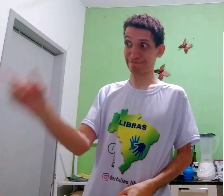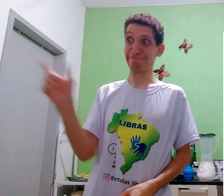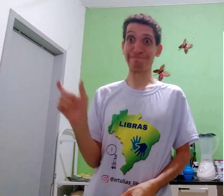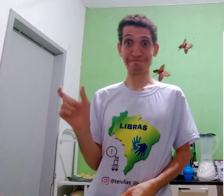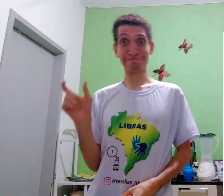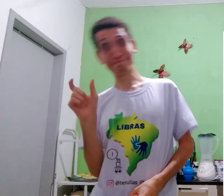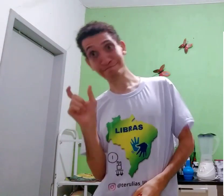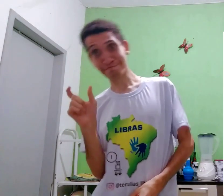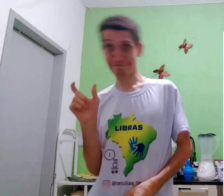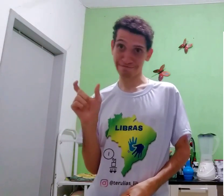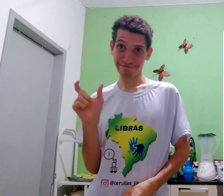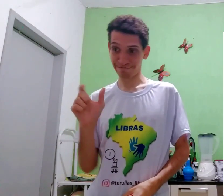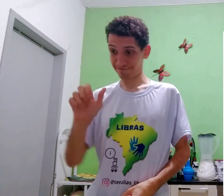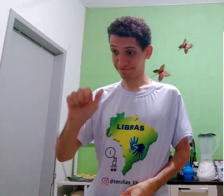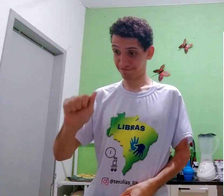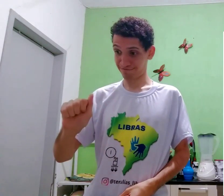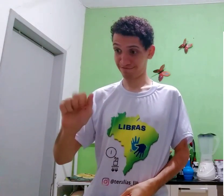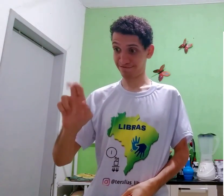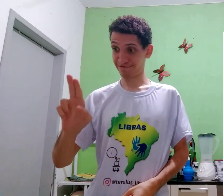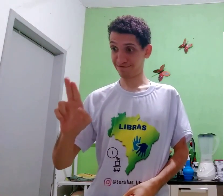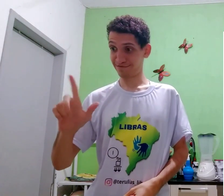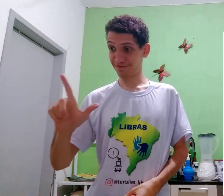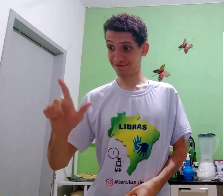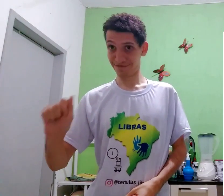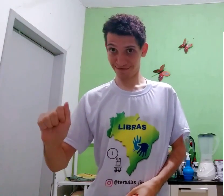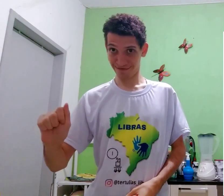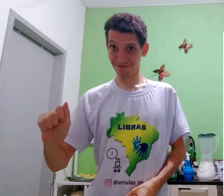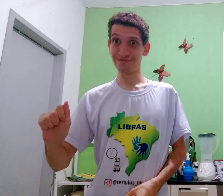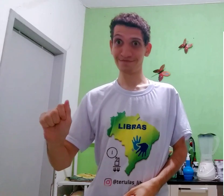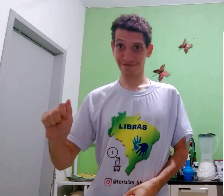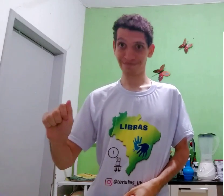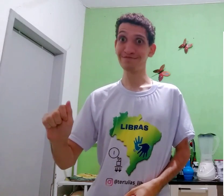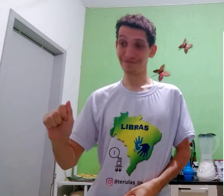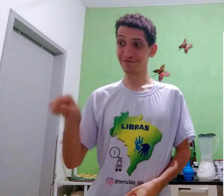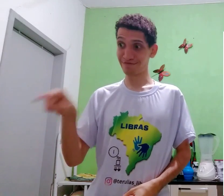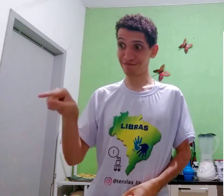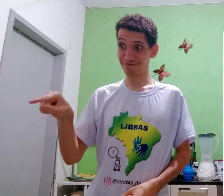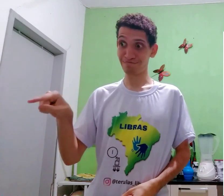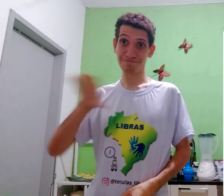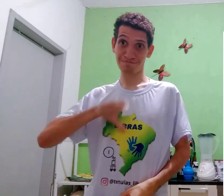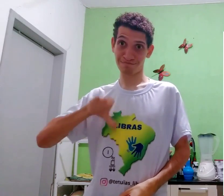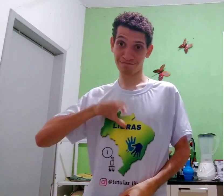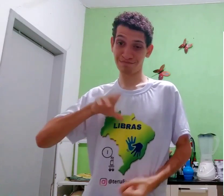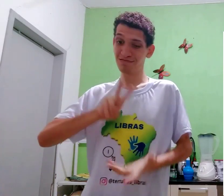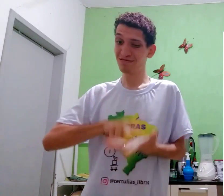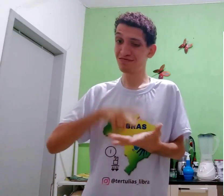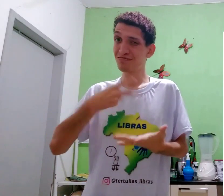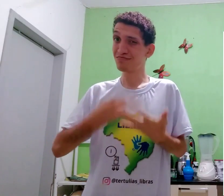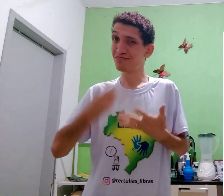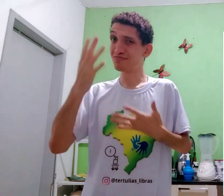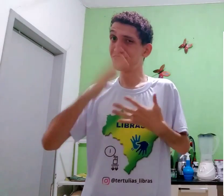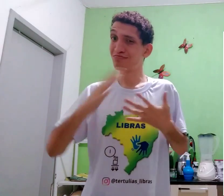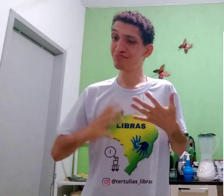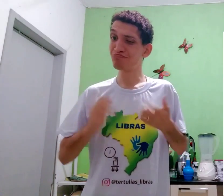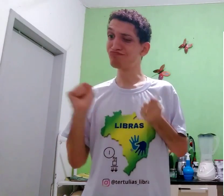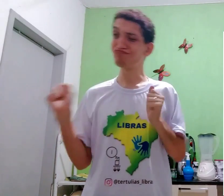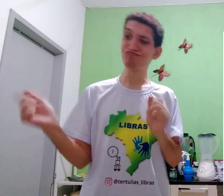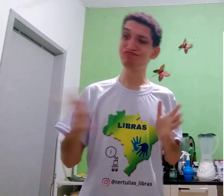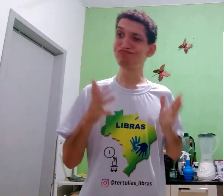Olha, português, essa palavra, ou, aula, isso, essa português, tradução,